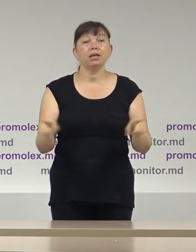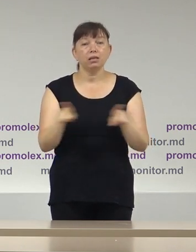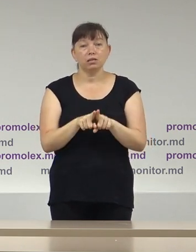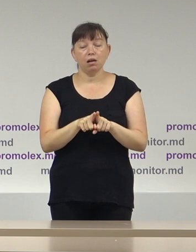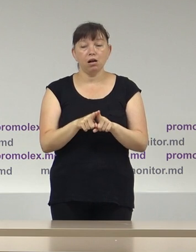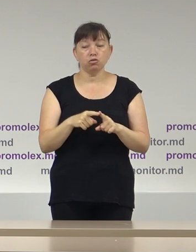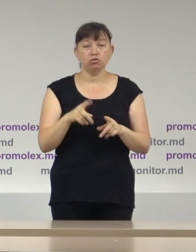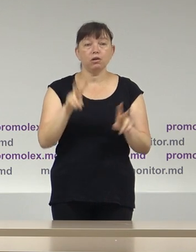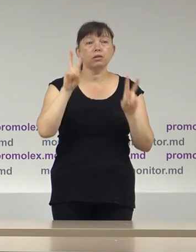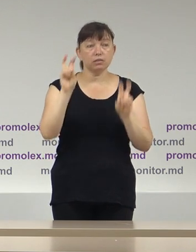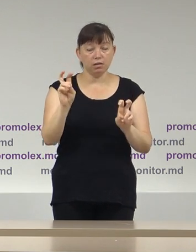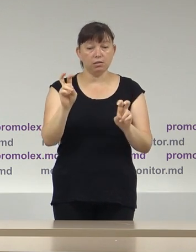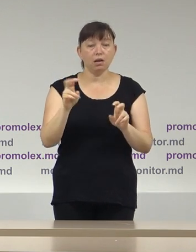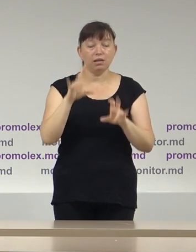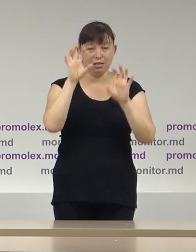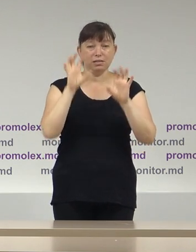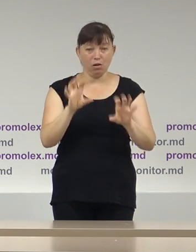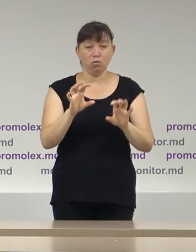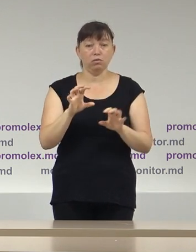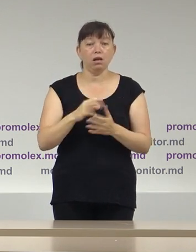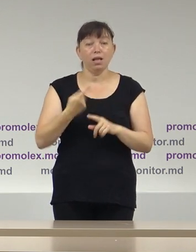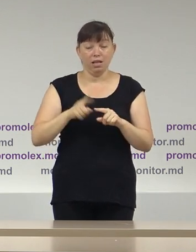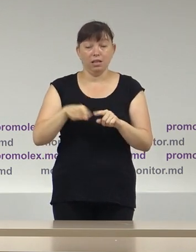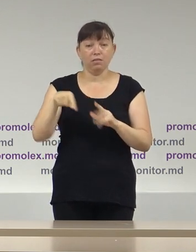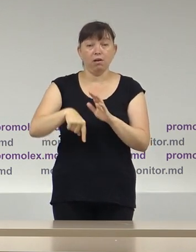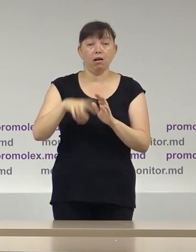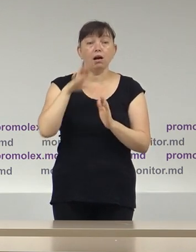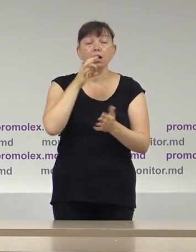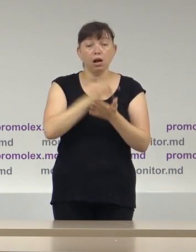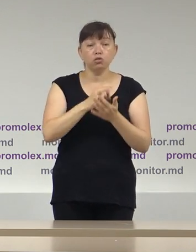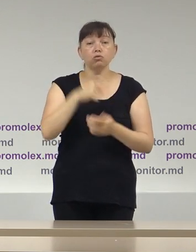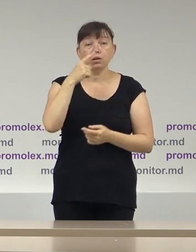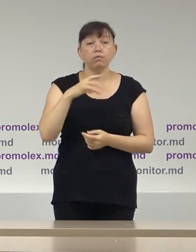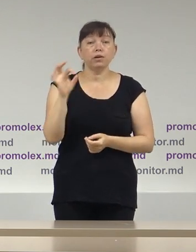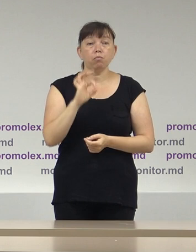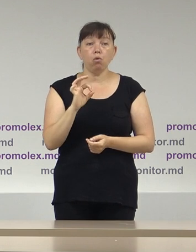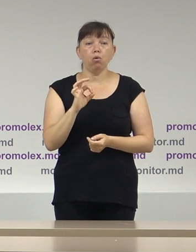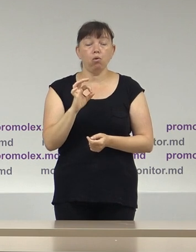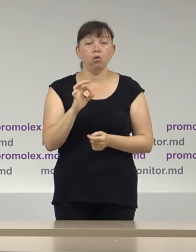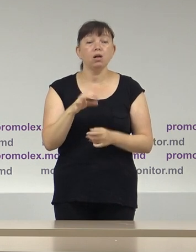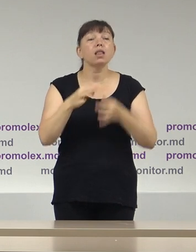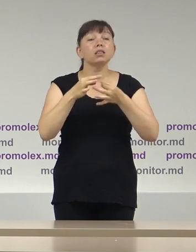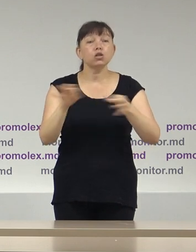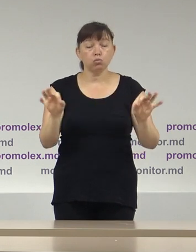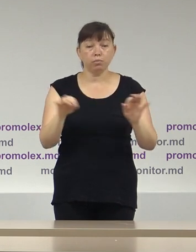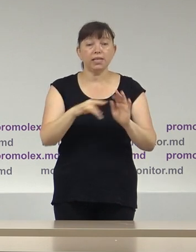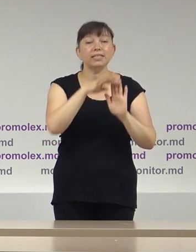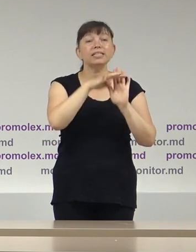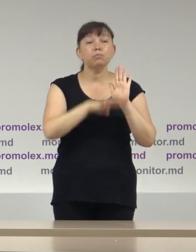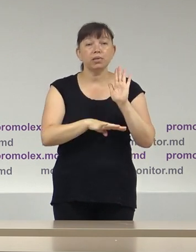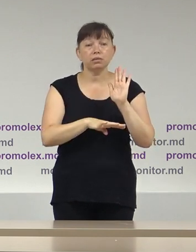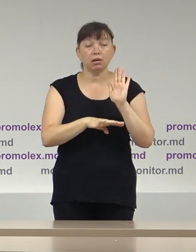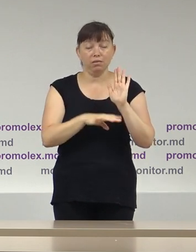capitolul cadrul legal al raportului vorbim și despre accesibilitatea listelor